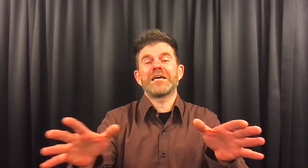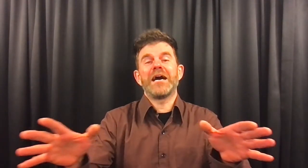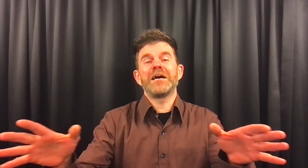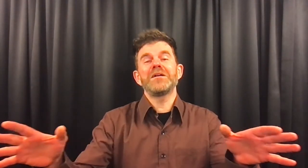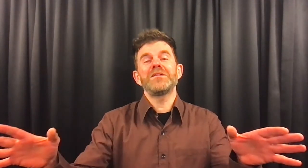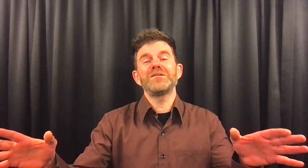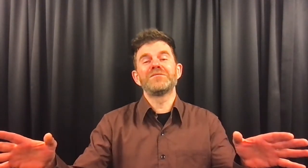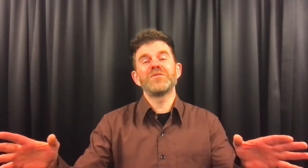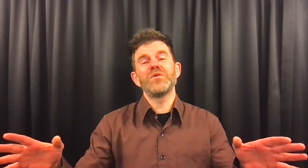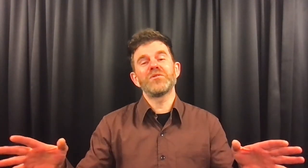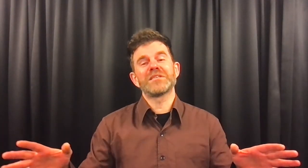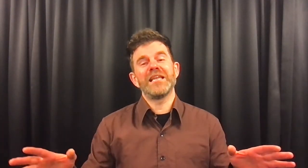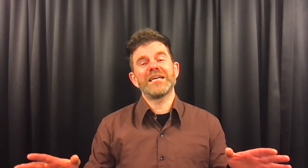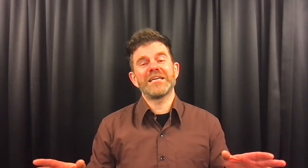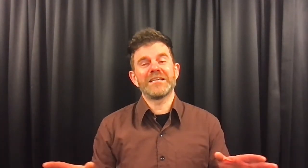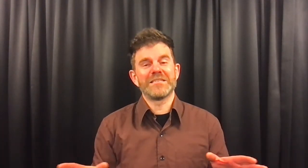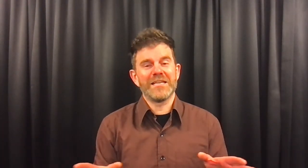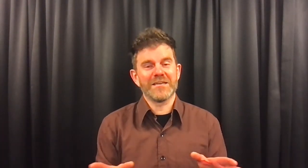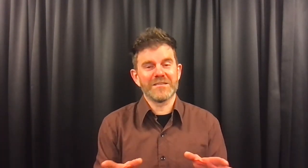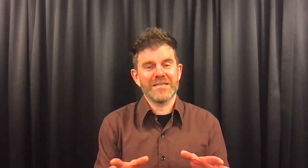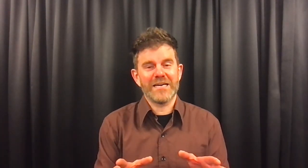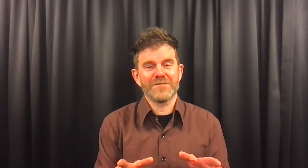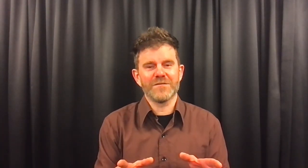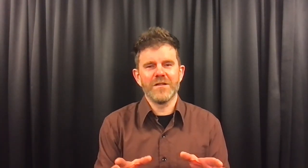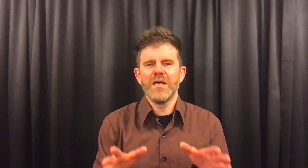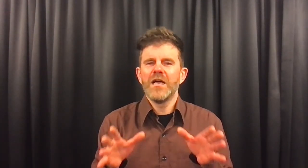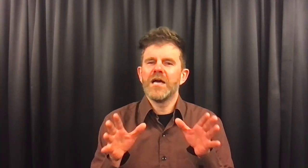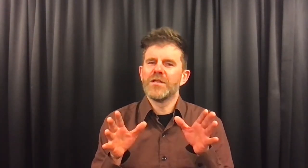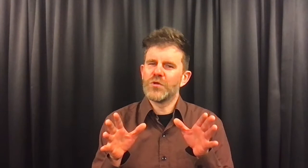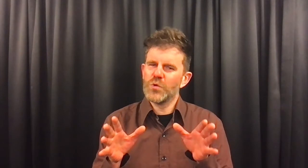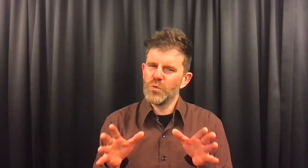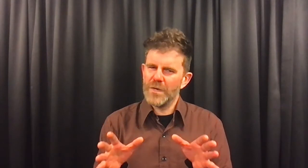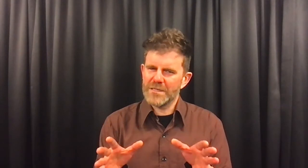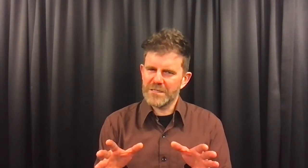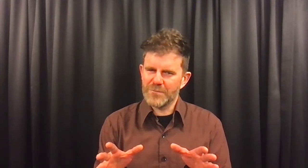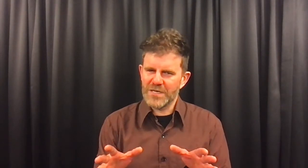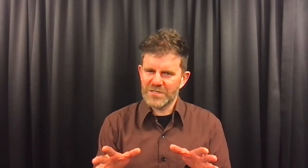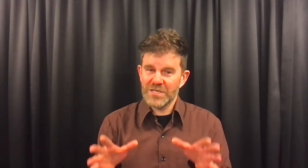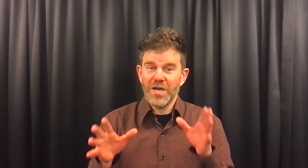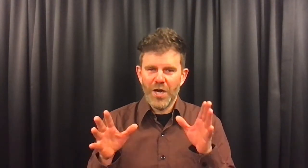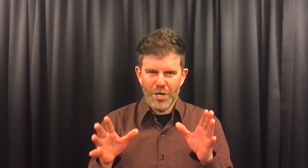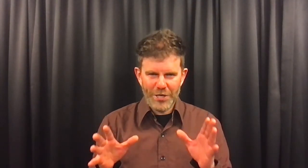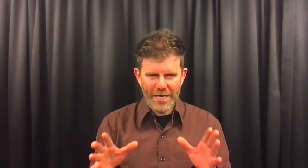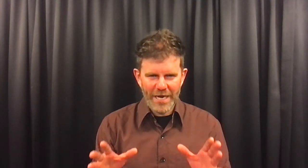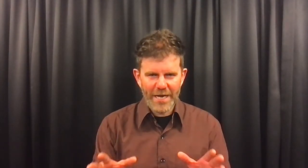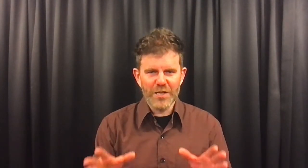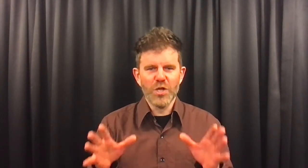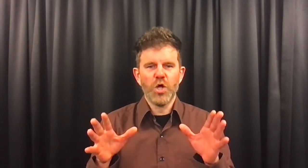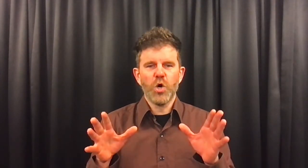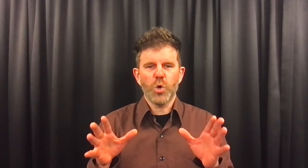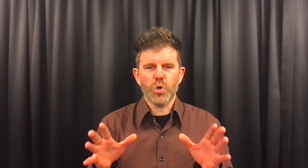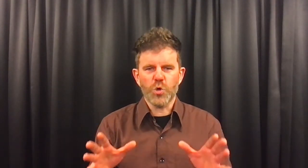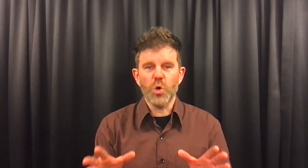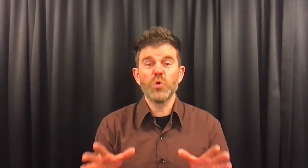alle vogels lekker gezellig aan tafel. En toen werd het pas een heel groot,